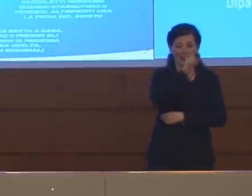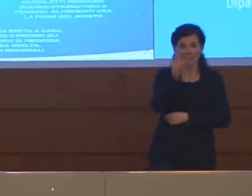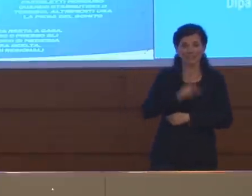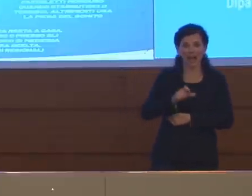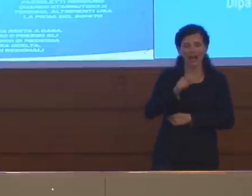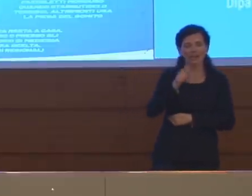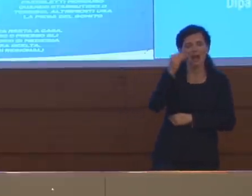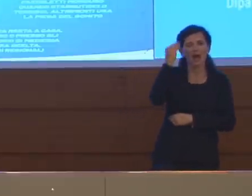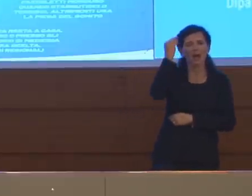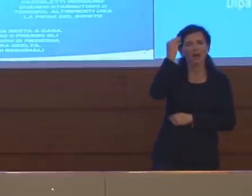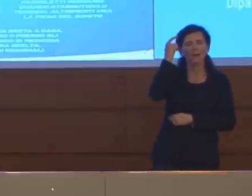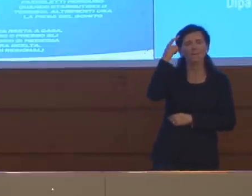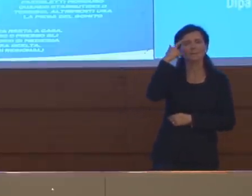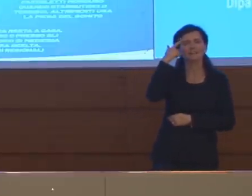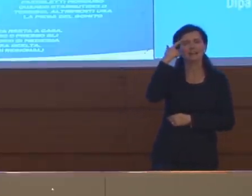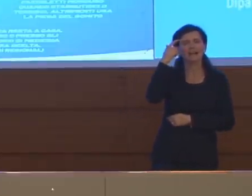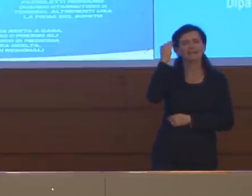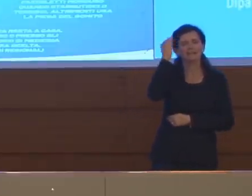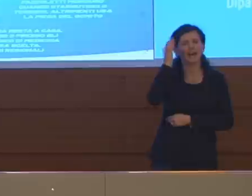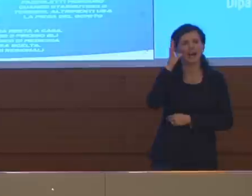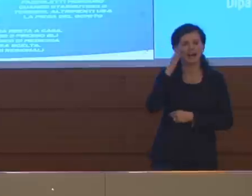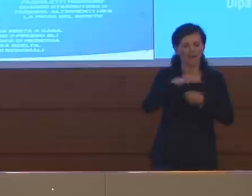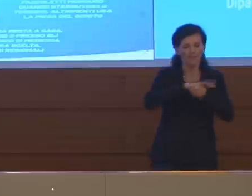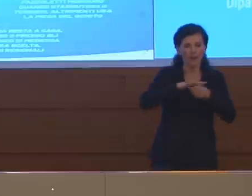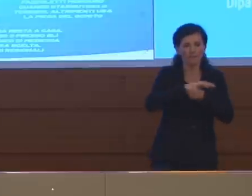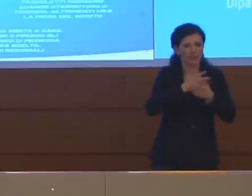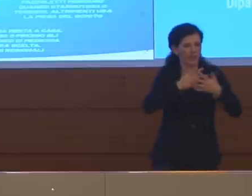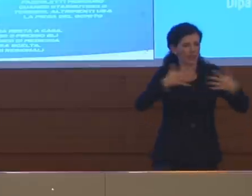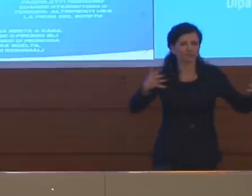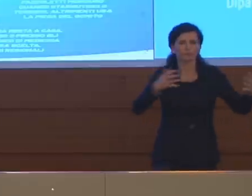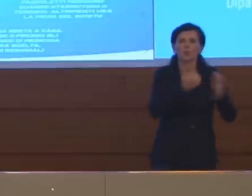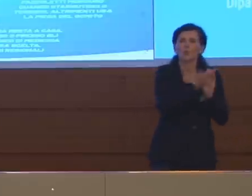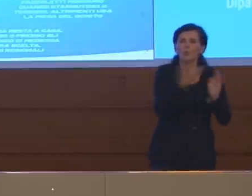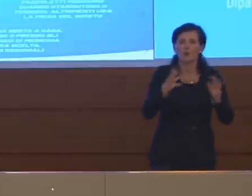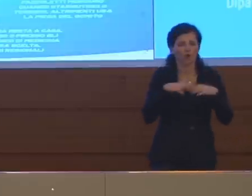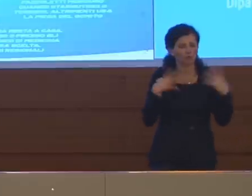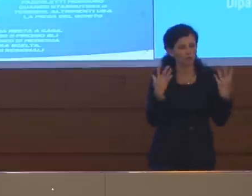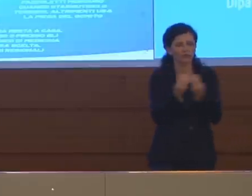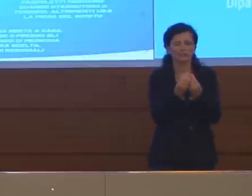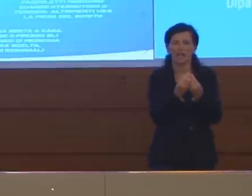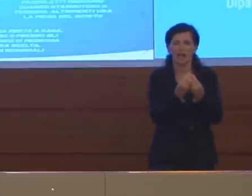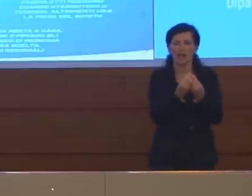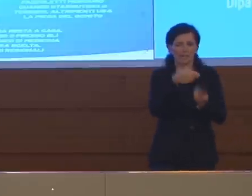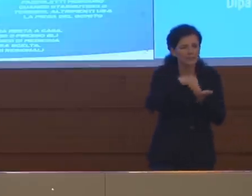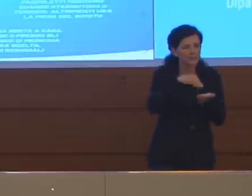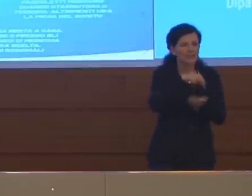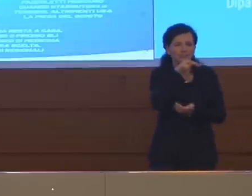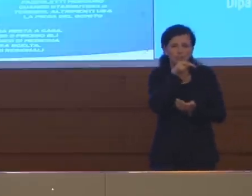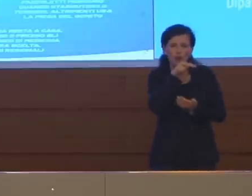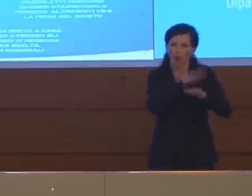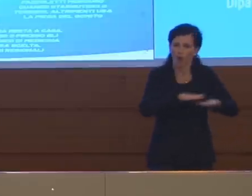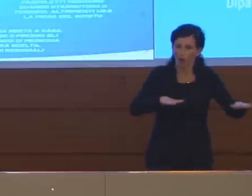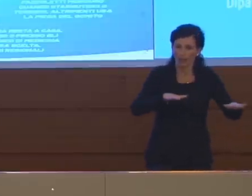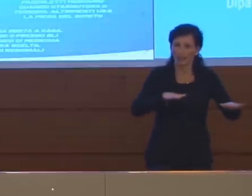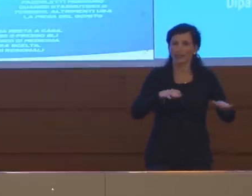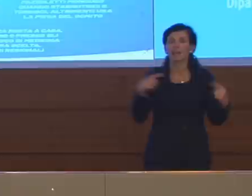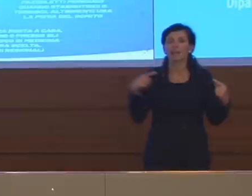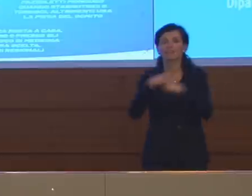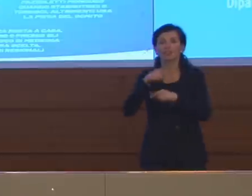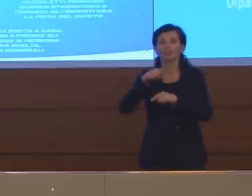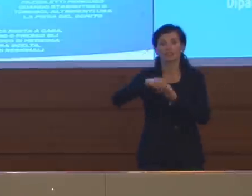allargata con i nonni e gli zii è un ruolo importante anche rispetto ai bambini, cosa che nei paesi nordici è organizzato in maniera